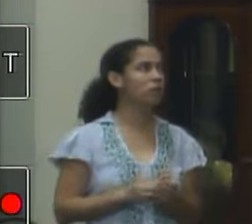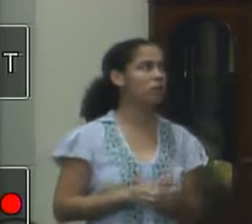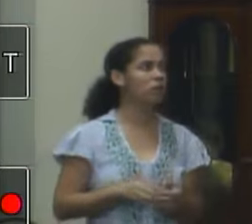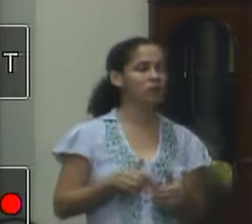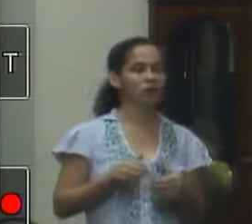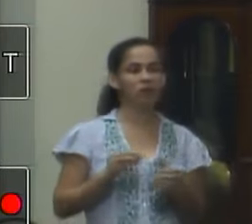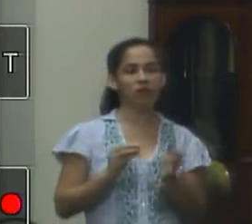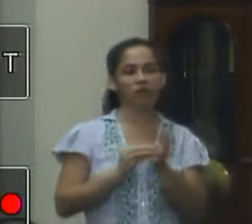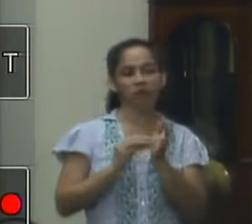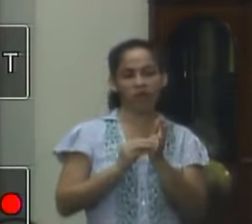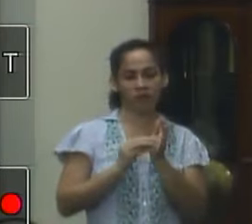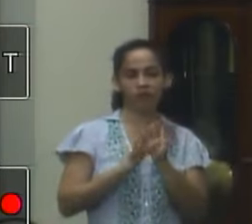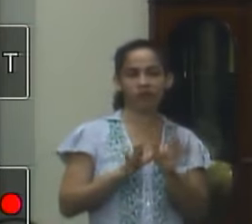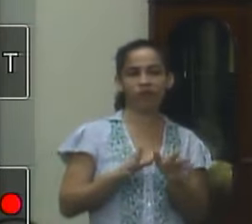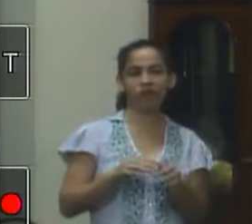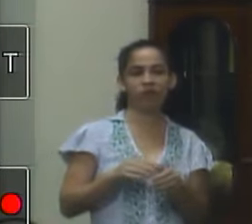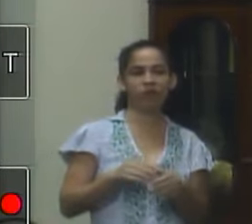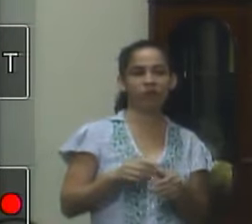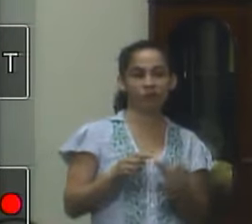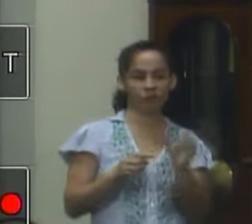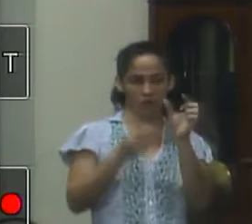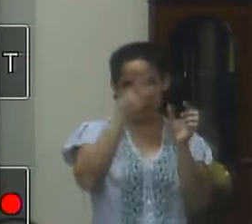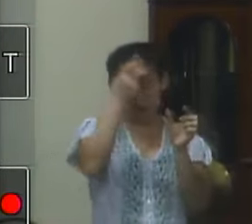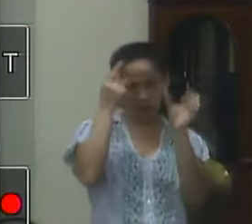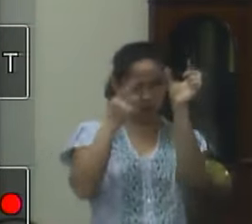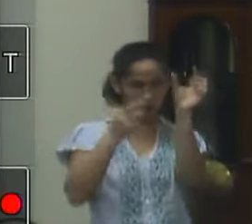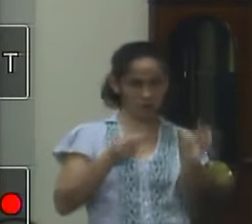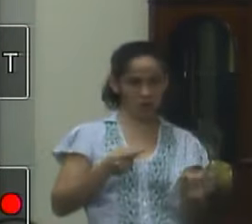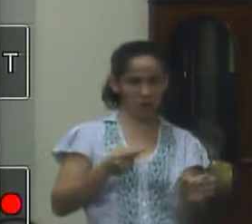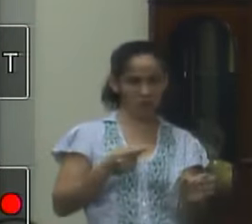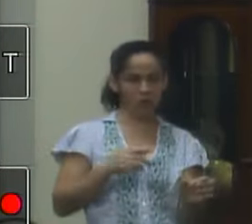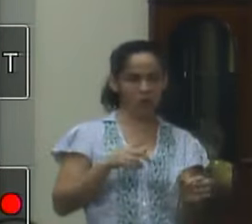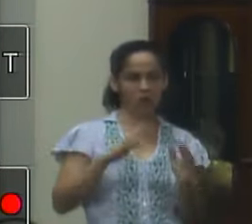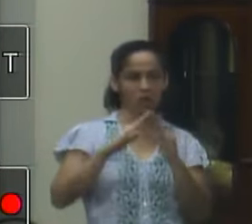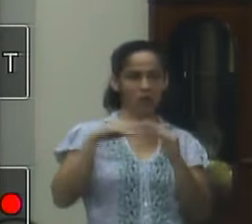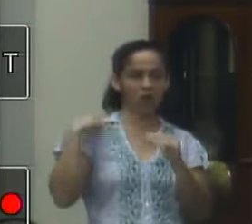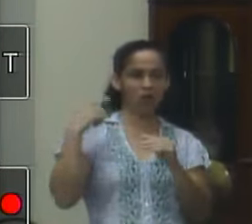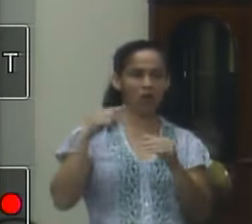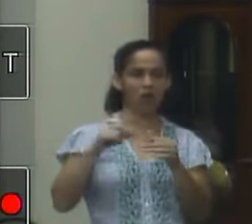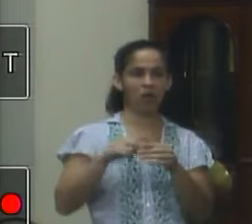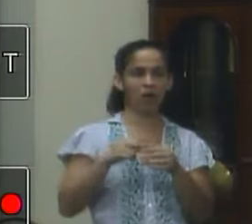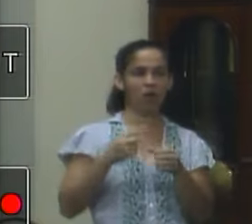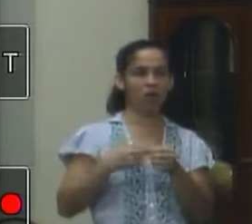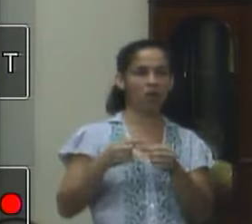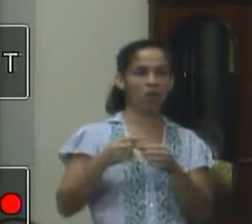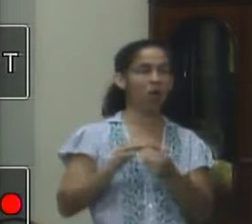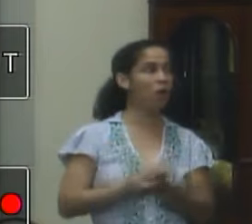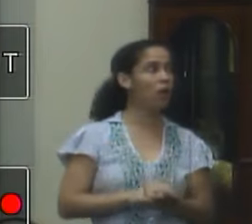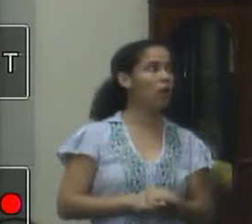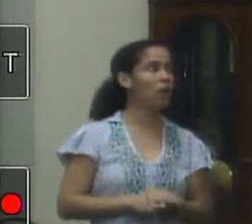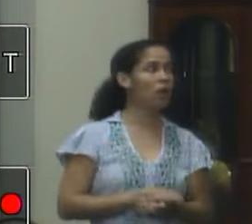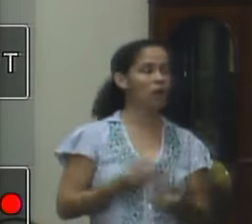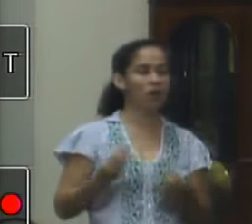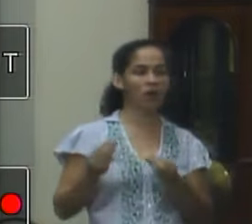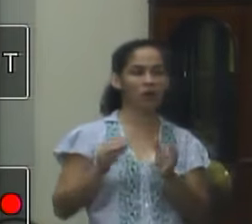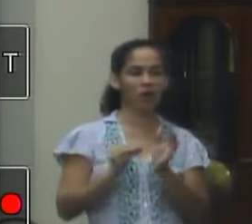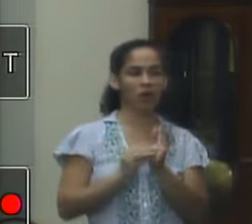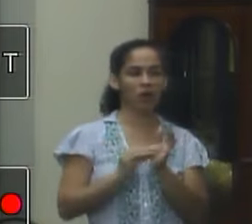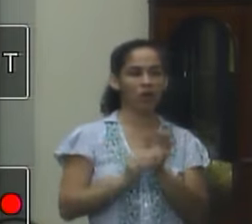falta faz muita falta um representante do legislativo nos distritos faz muita falta